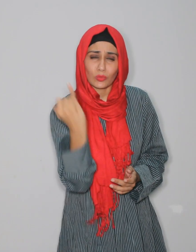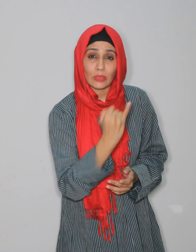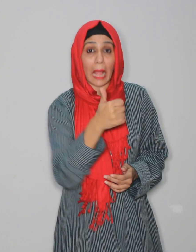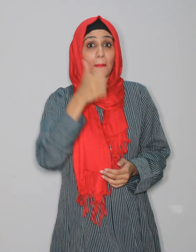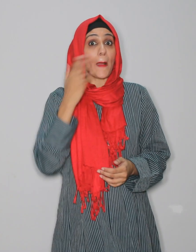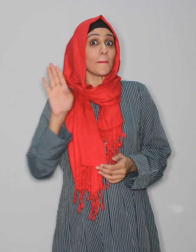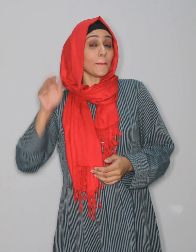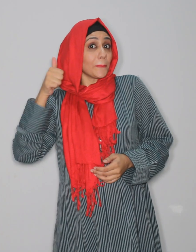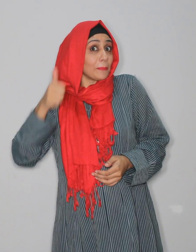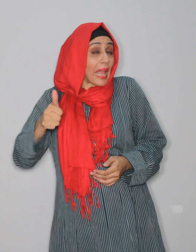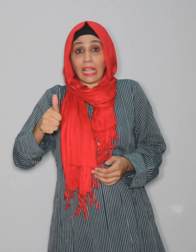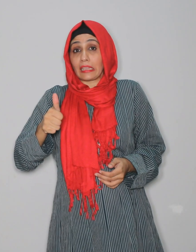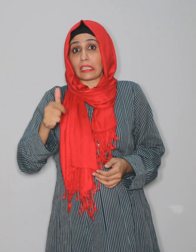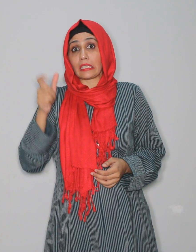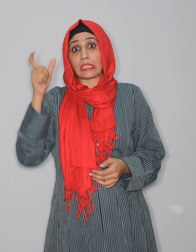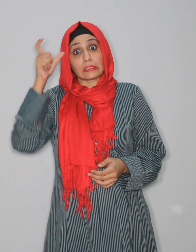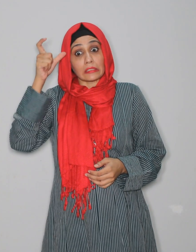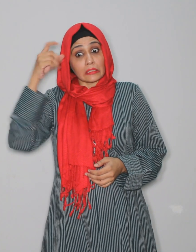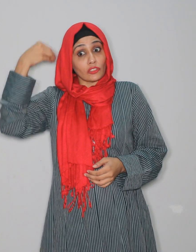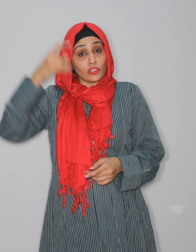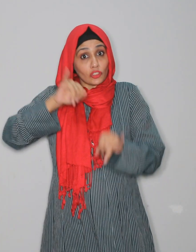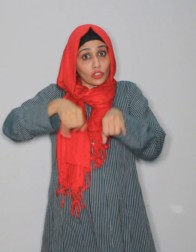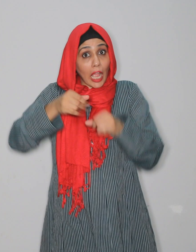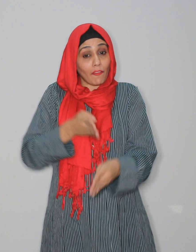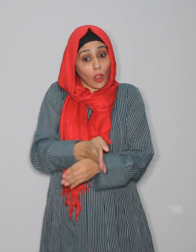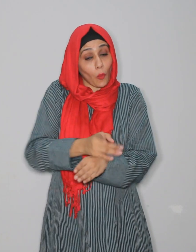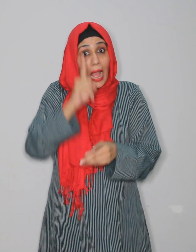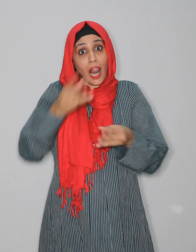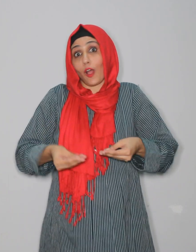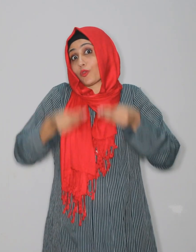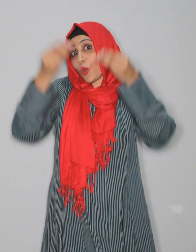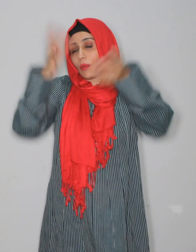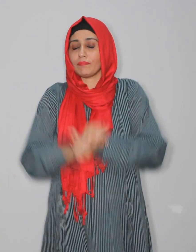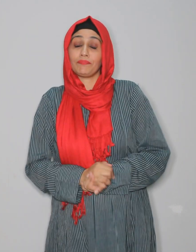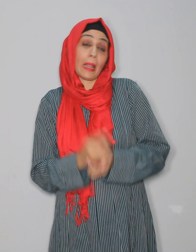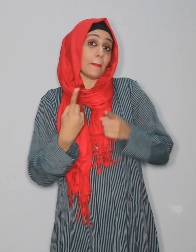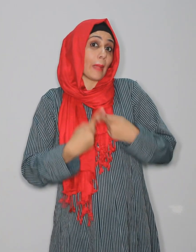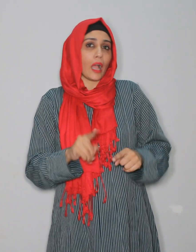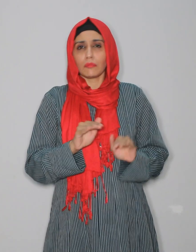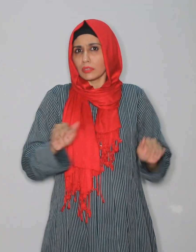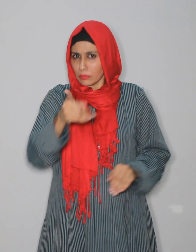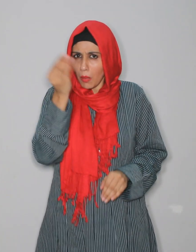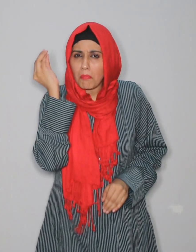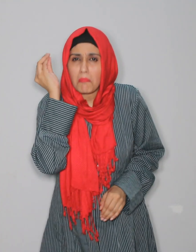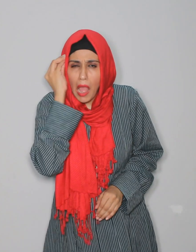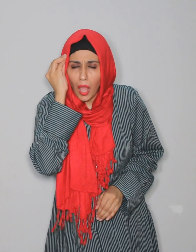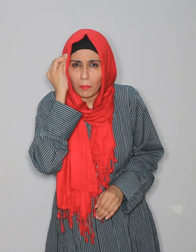بہترین سے بہترین جانور اللہ کی راہ میں قربان کریں لیکن بچوں کیا آپ کو معلوم ہے